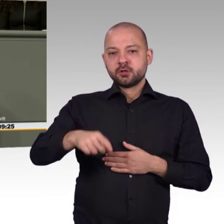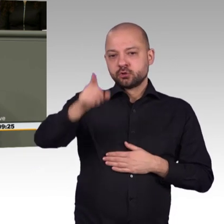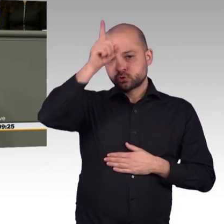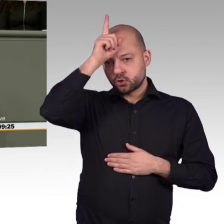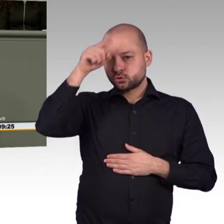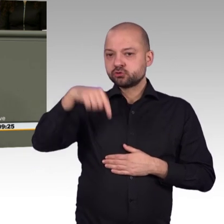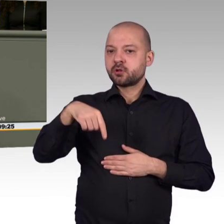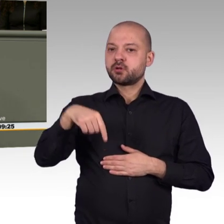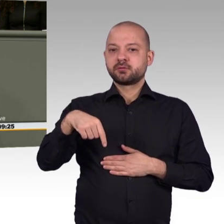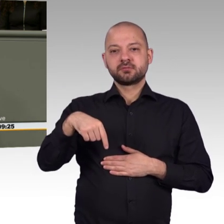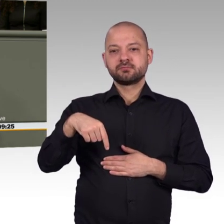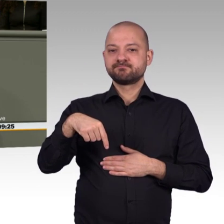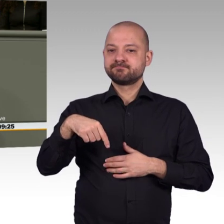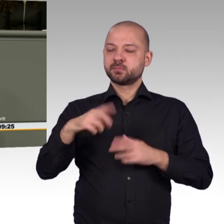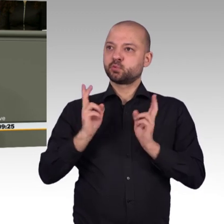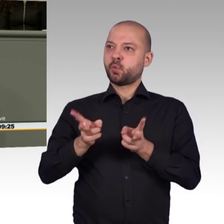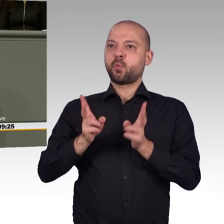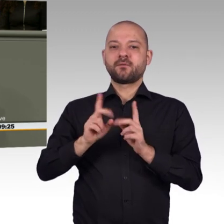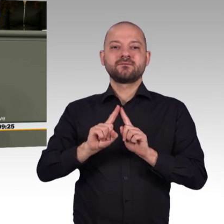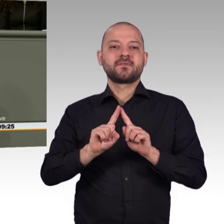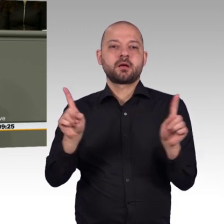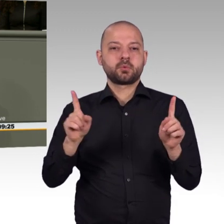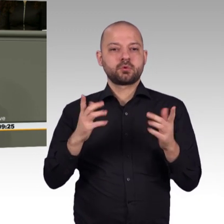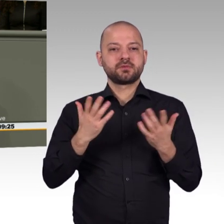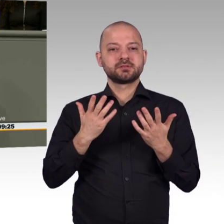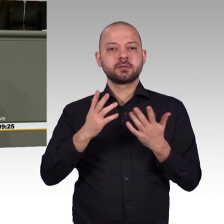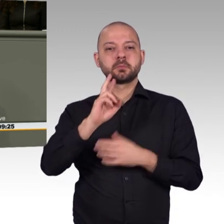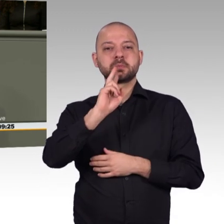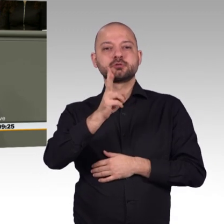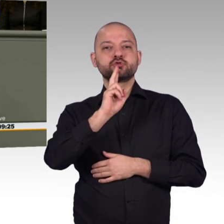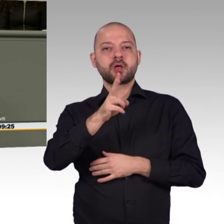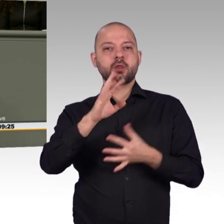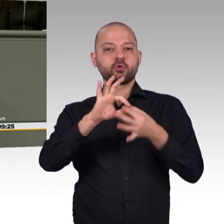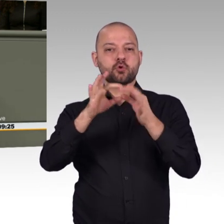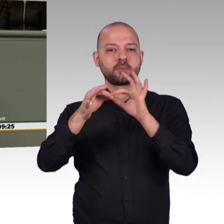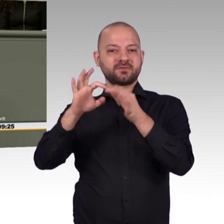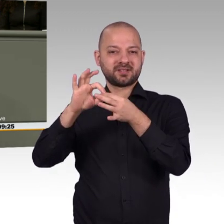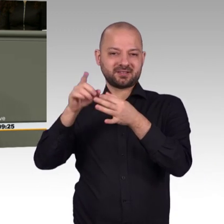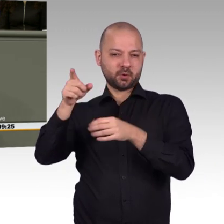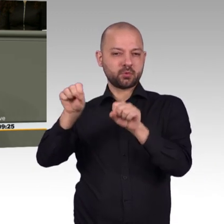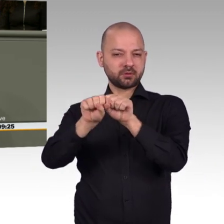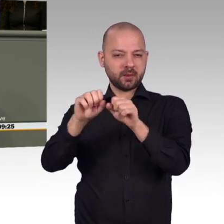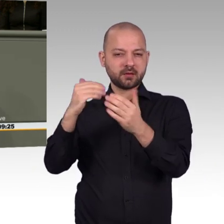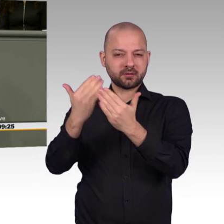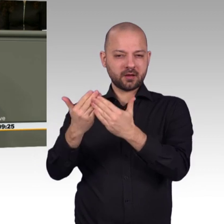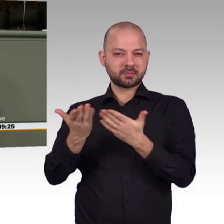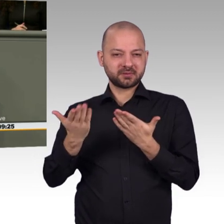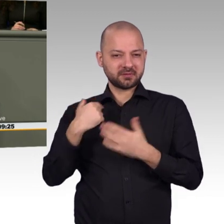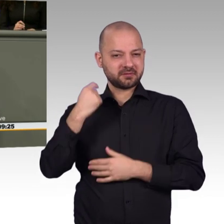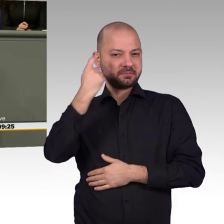jemanden, der ständige fachliche Koordination über alle Fachbereiche hinweg sicherstellt auf allen Ebenen. Das kann nur ein